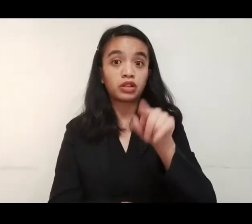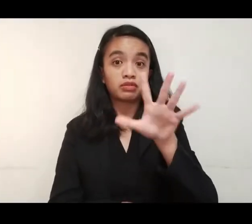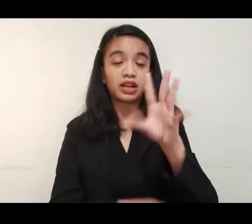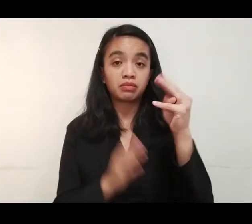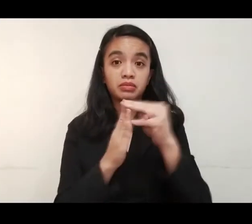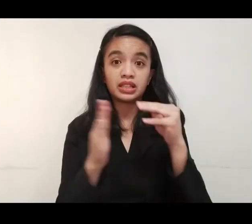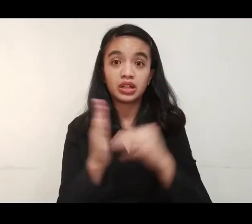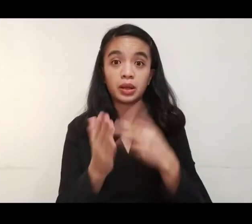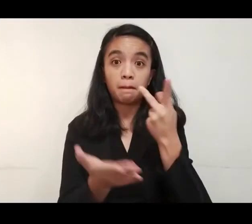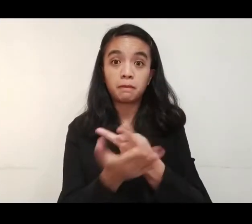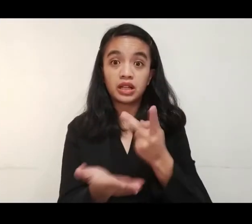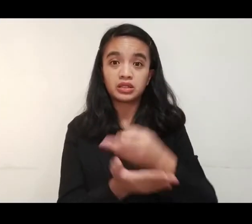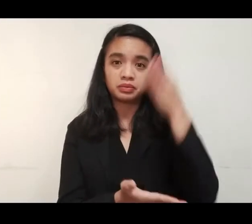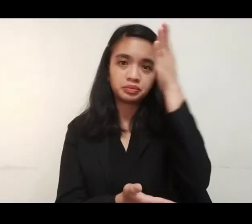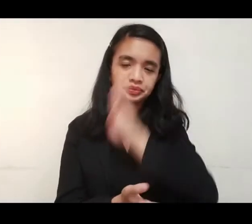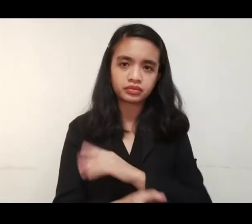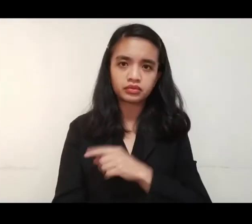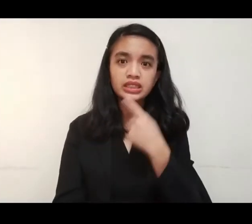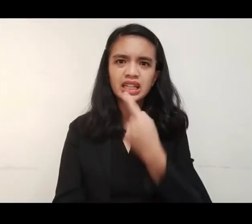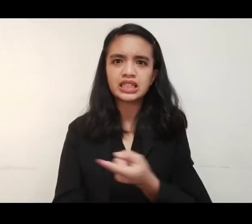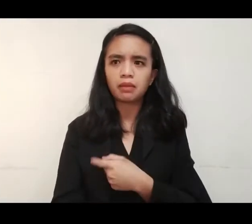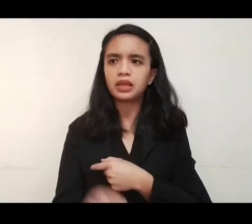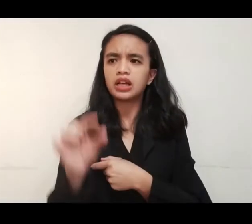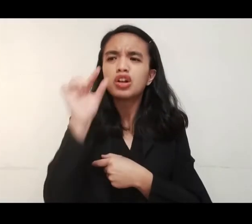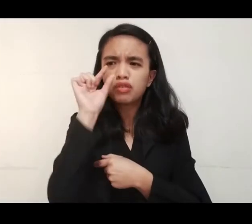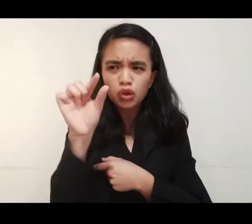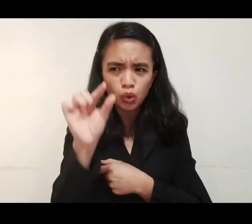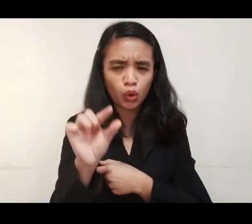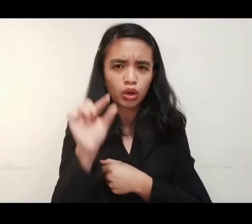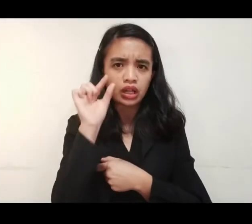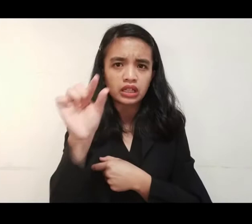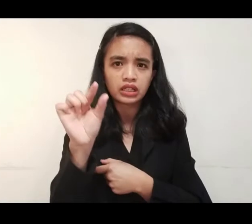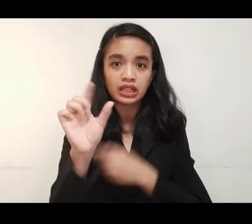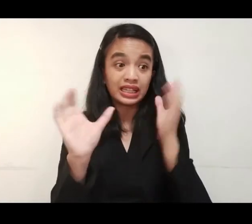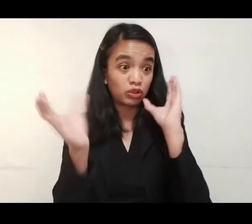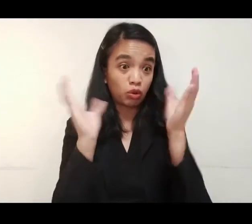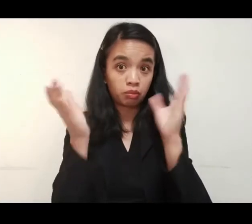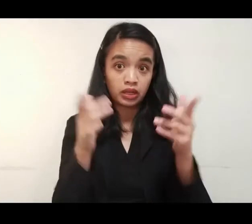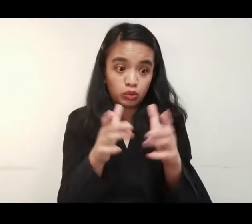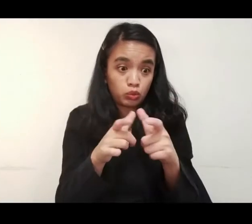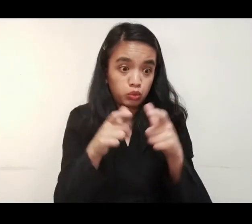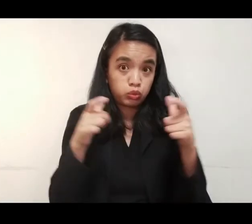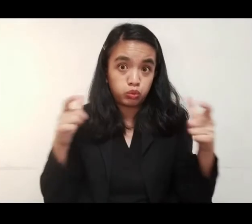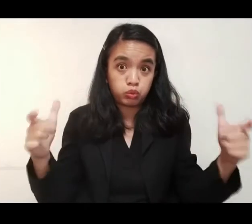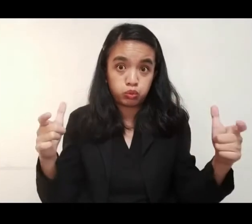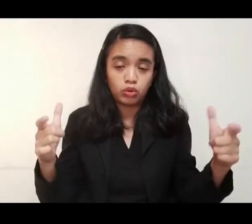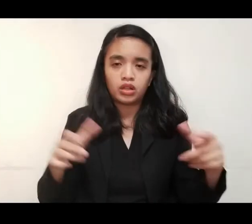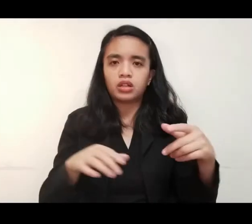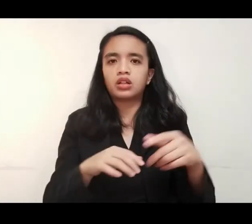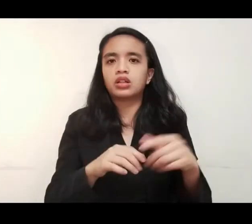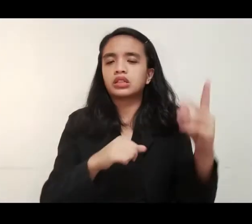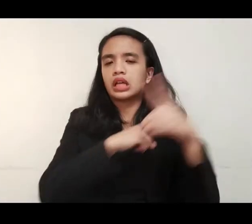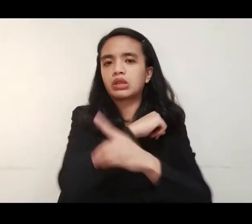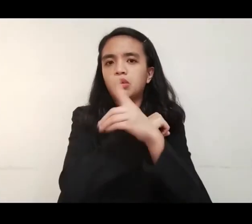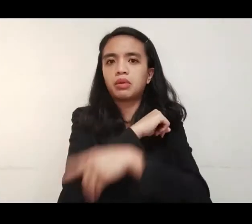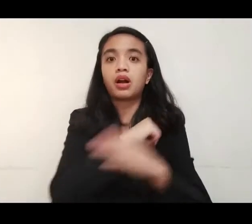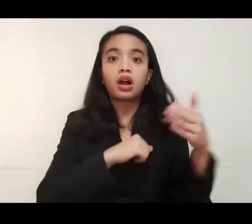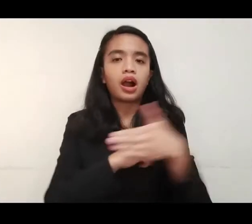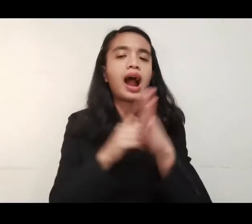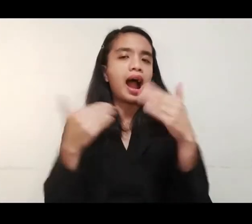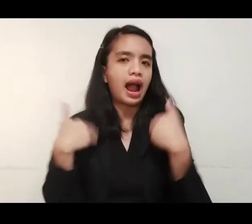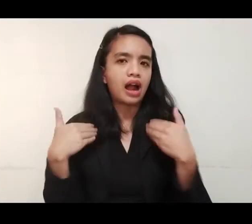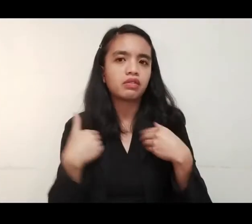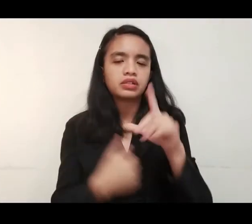.5 million pesos na halaga ng danyos ay maliit lamang umano kung ikukumpara sa lawak ng bangus industry sa lungsod.